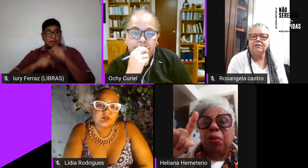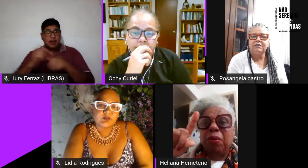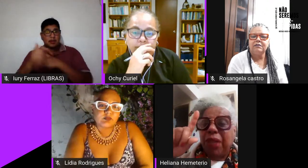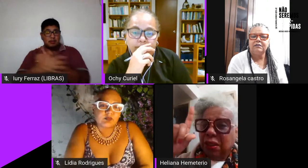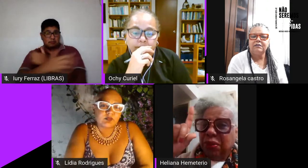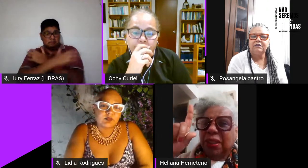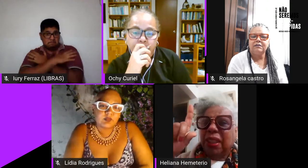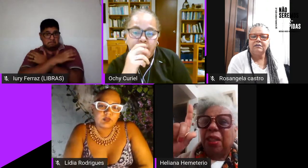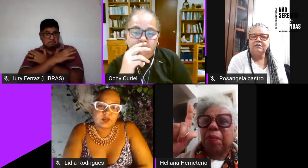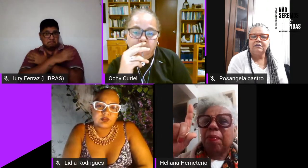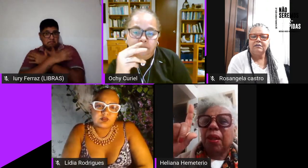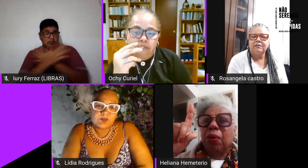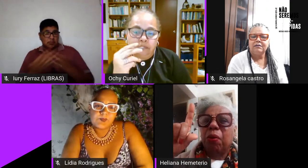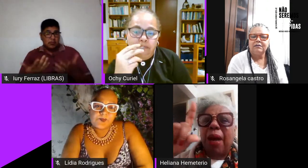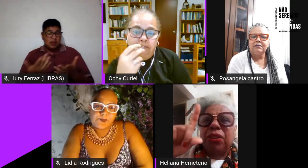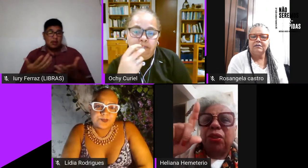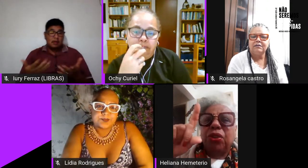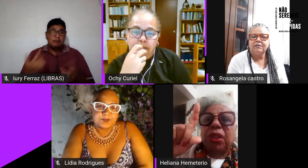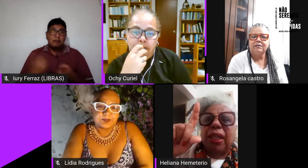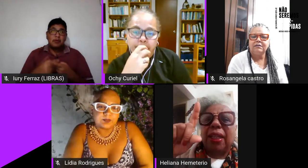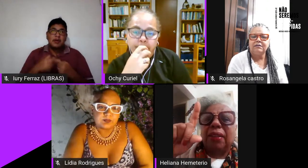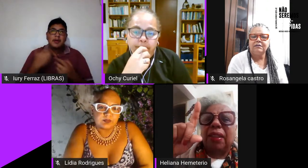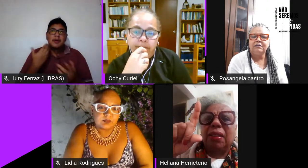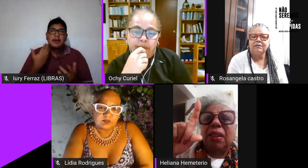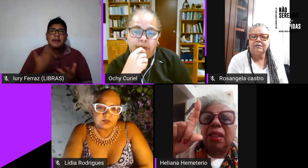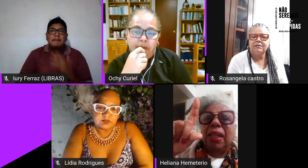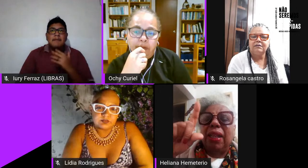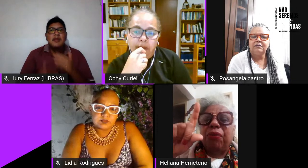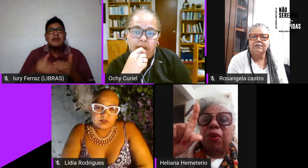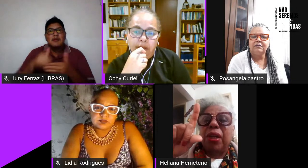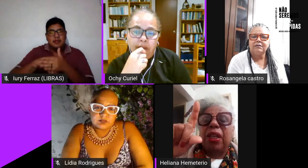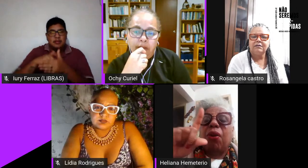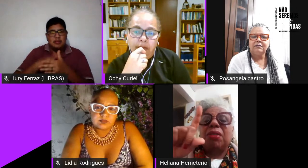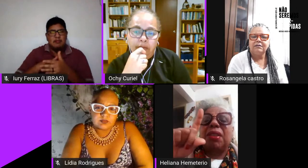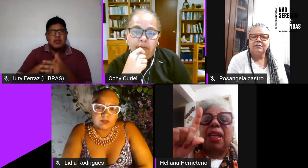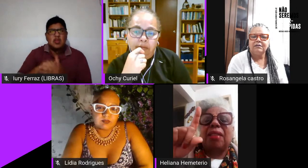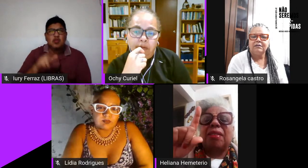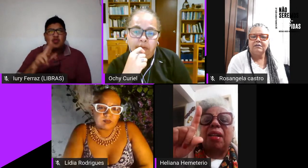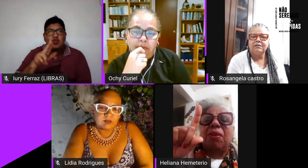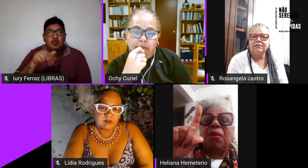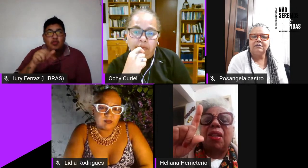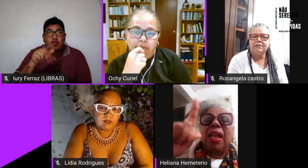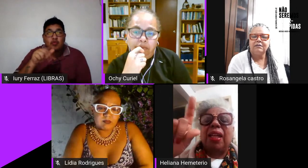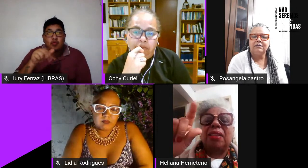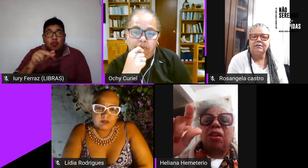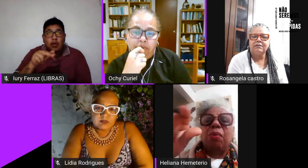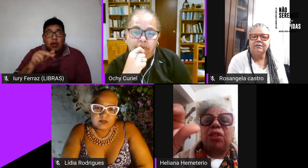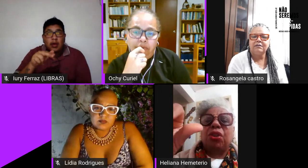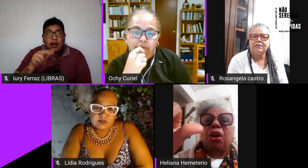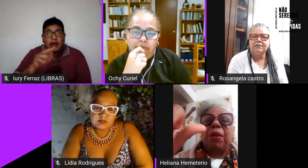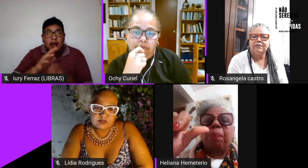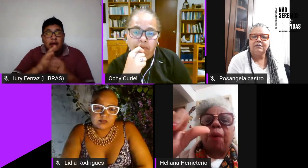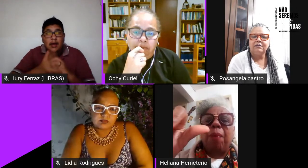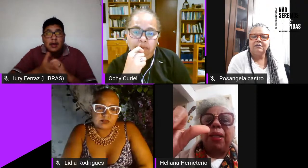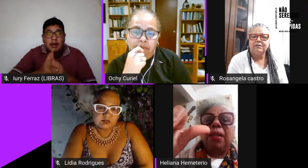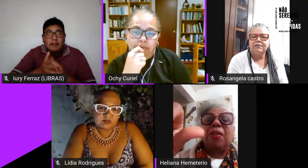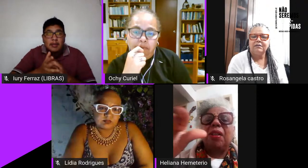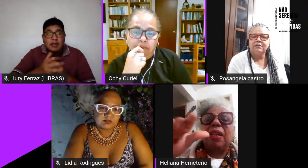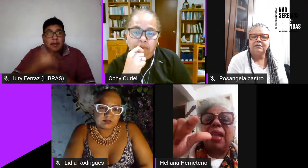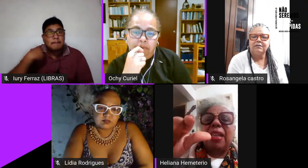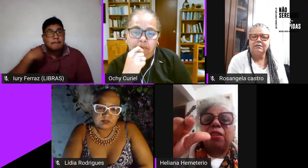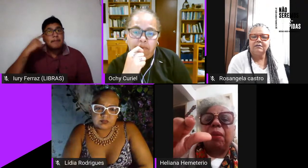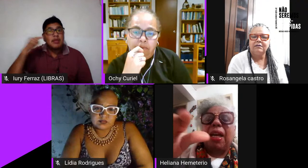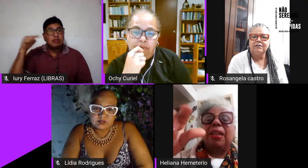algum veja você o partido de esquerda levou em consideração ela ser uma jovem pobre